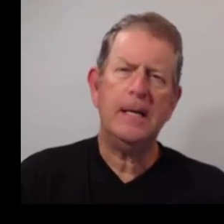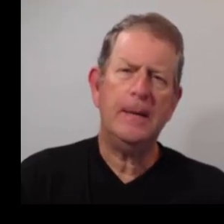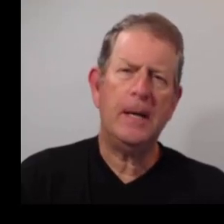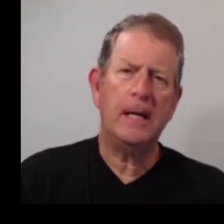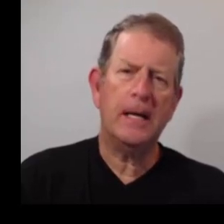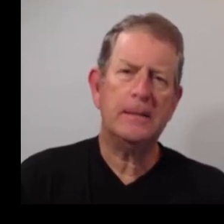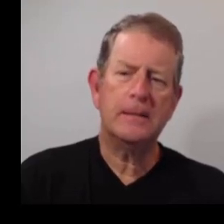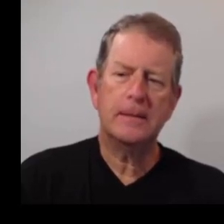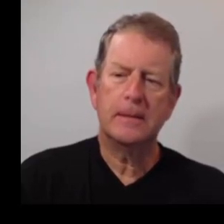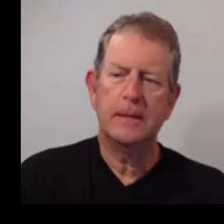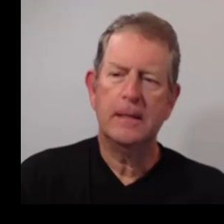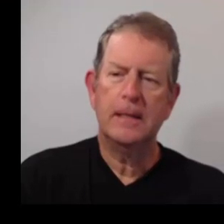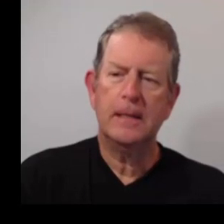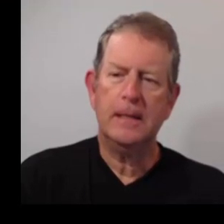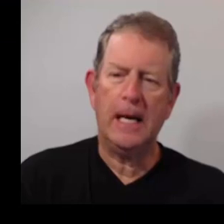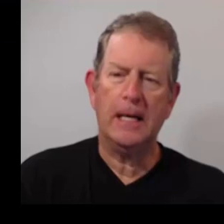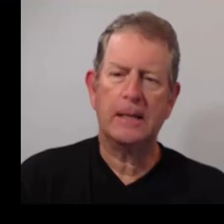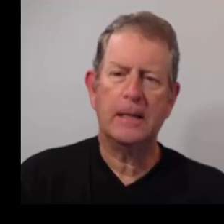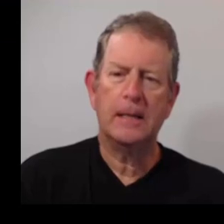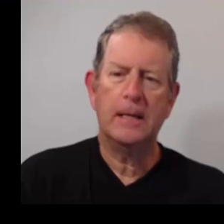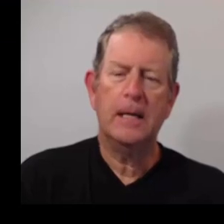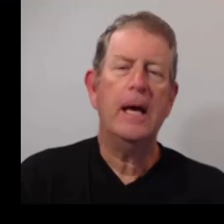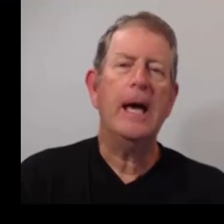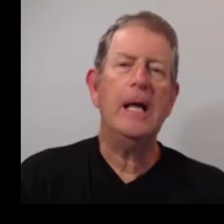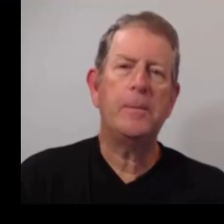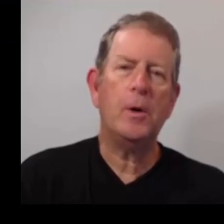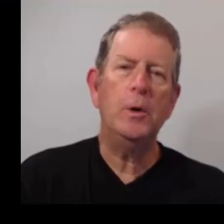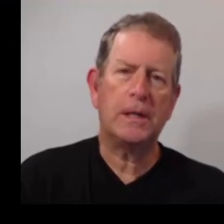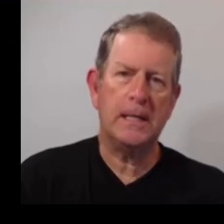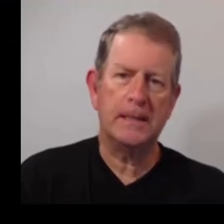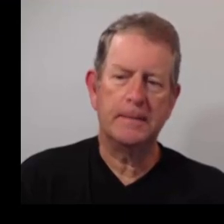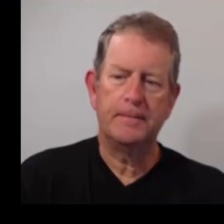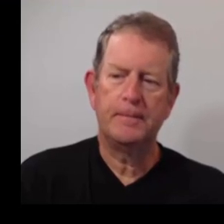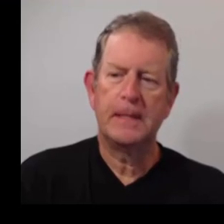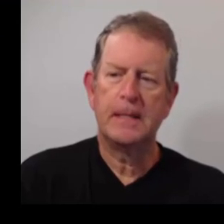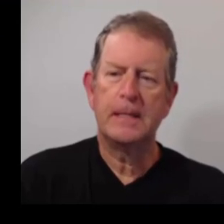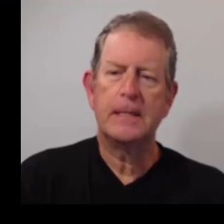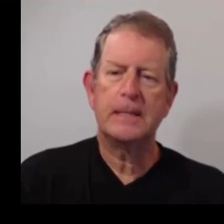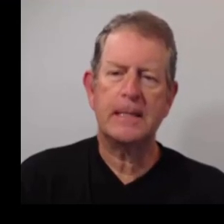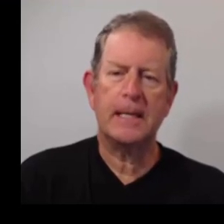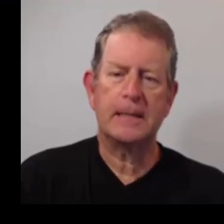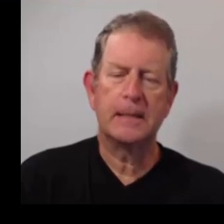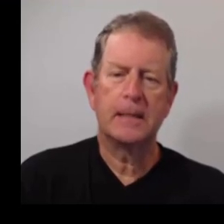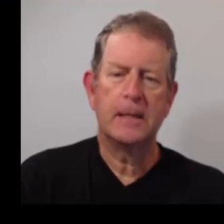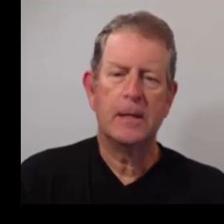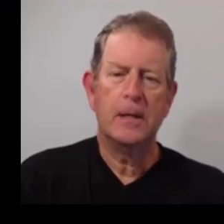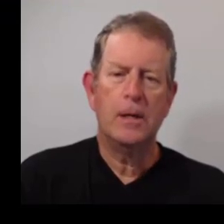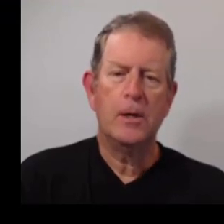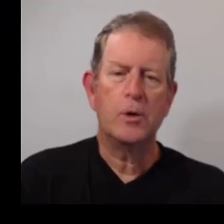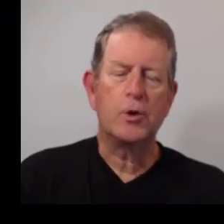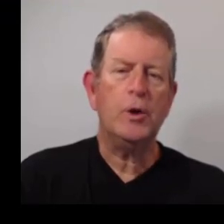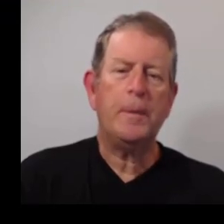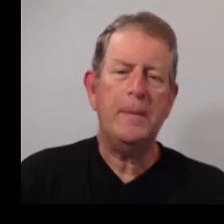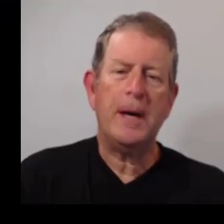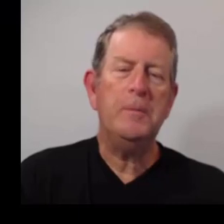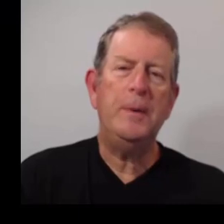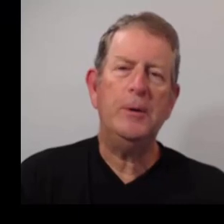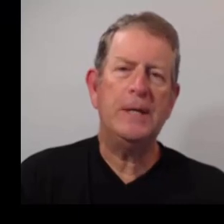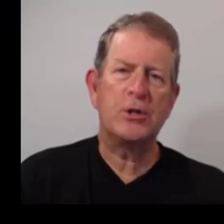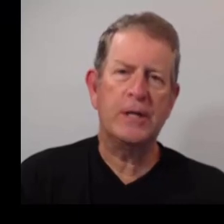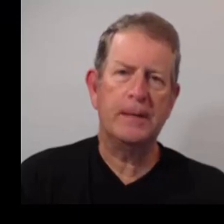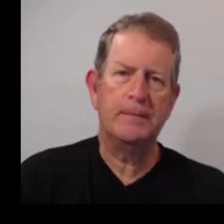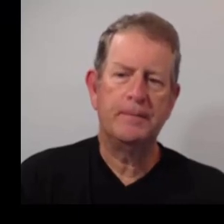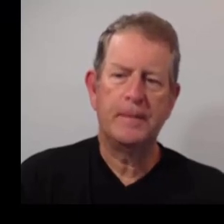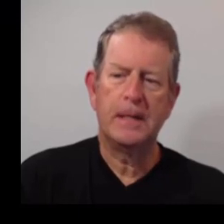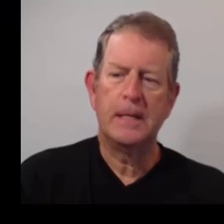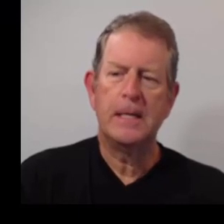Est-ce qu'elle aime la glace? 4. Elle prend le train. 5. Je ne prépare